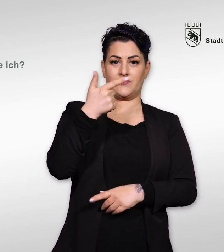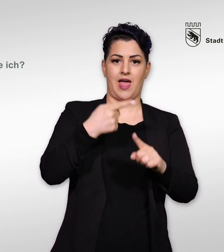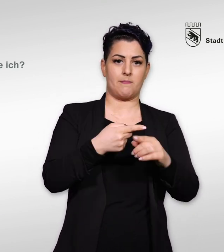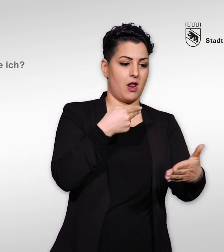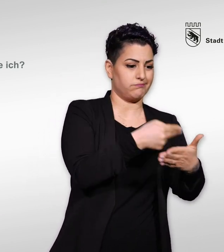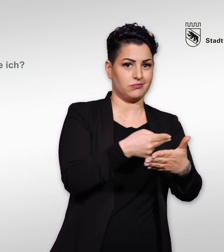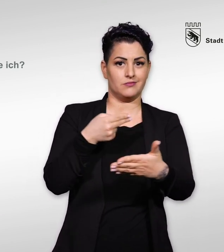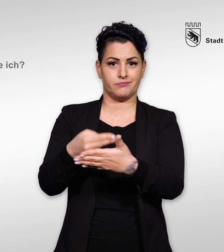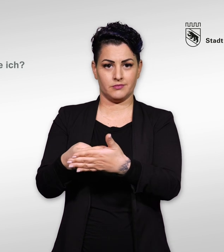kumulieren.